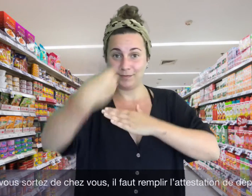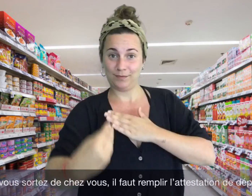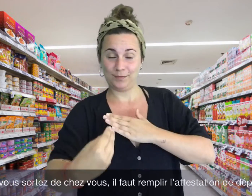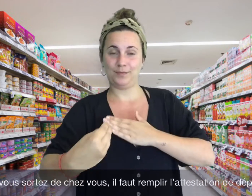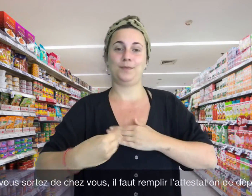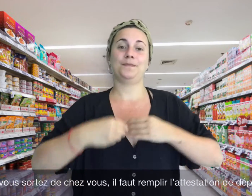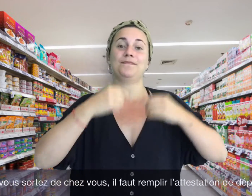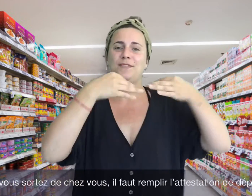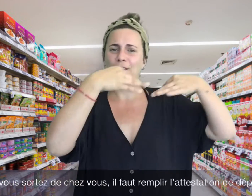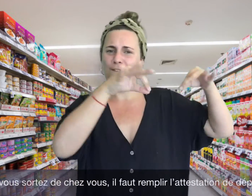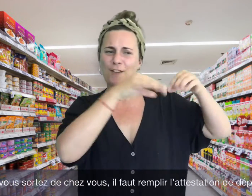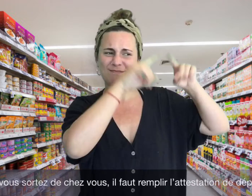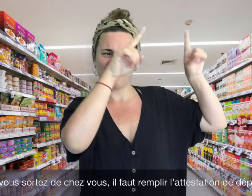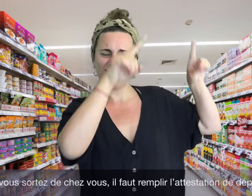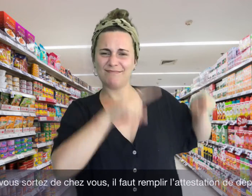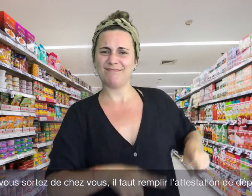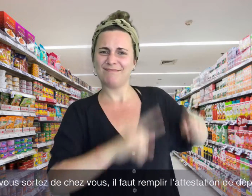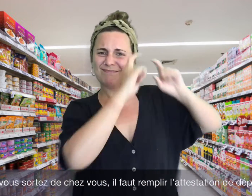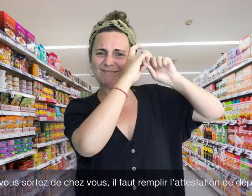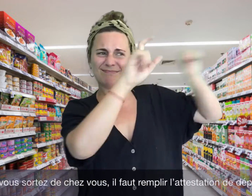il faut remplir l'attestation de déplacement.